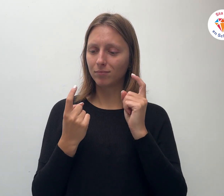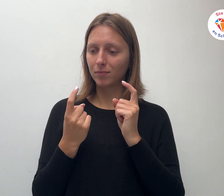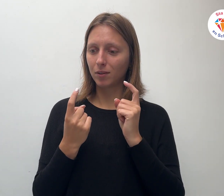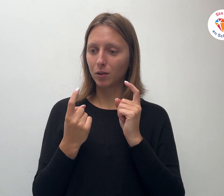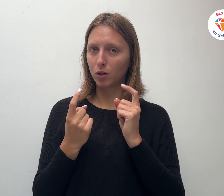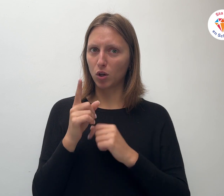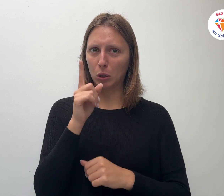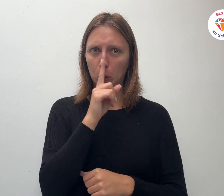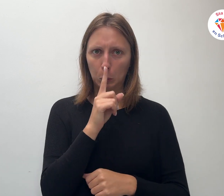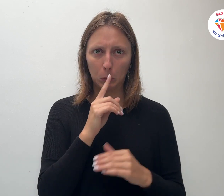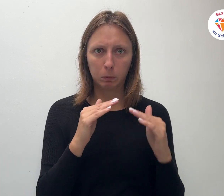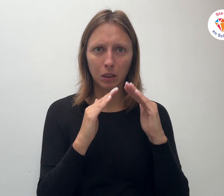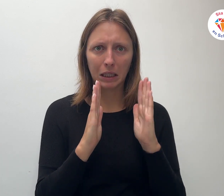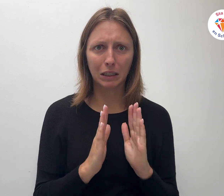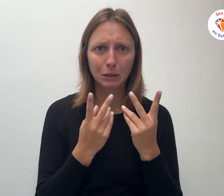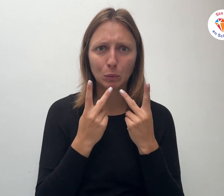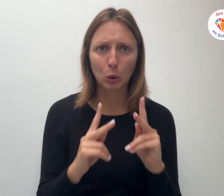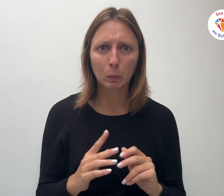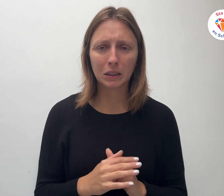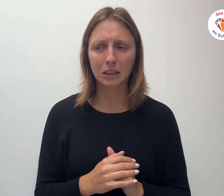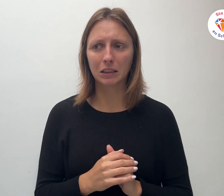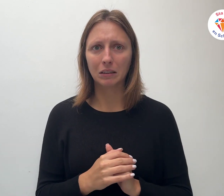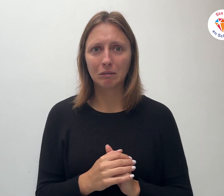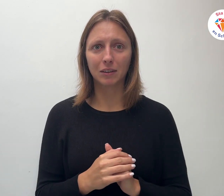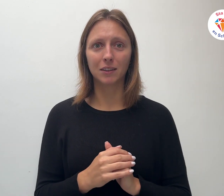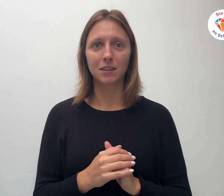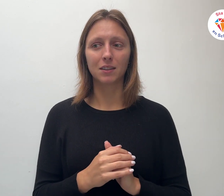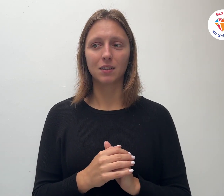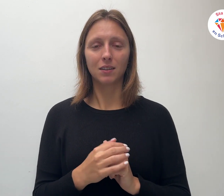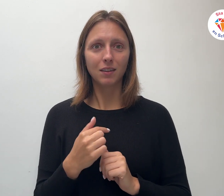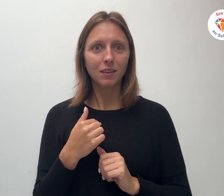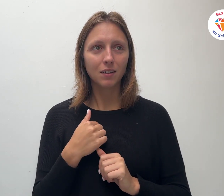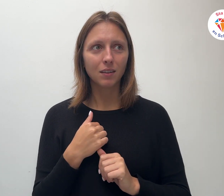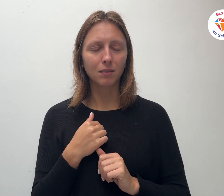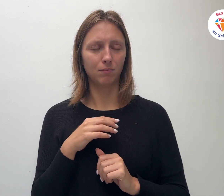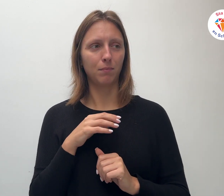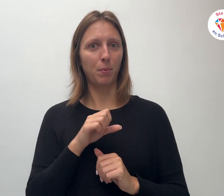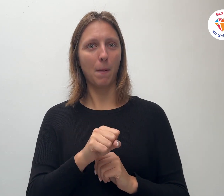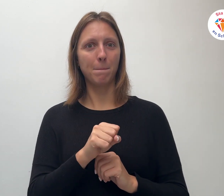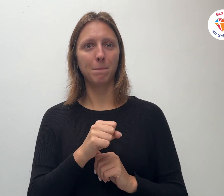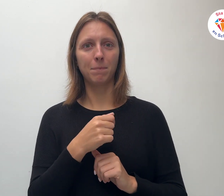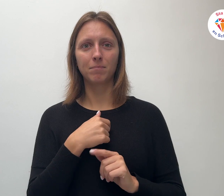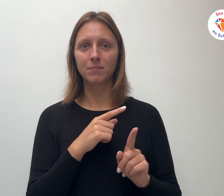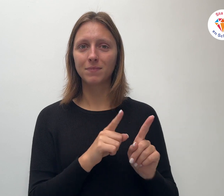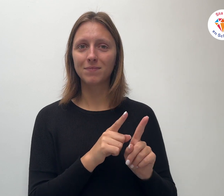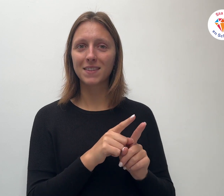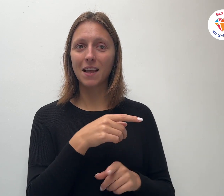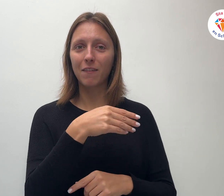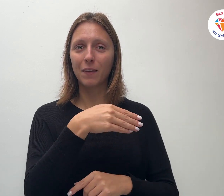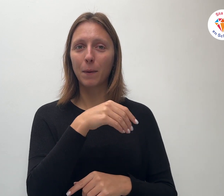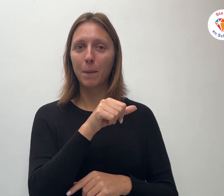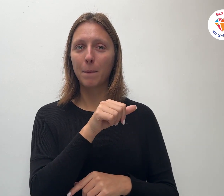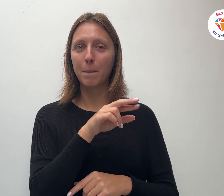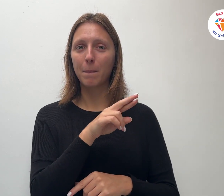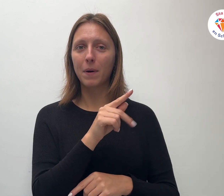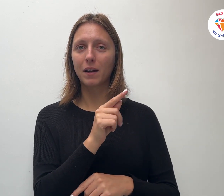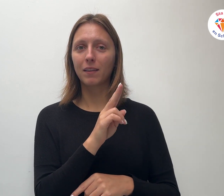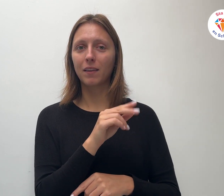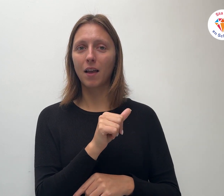is mijn huisje proper Ik kwam tot de vaststelling dat ik een Martha was Op vrijdag was mijn poetsdag